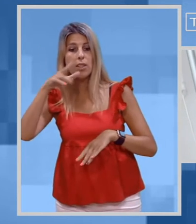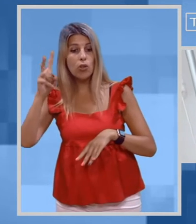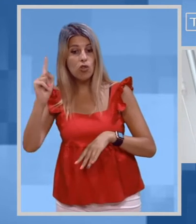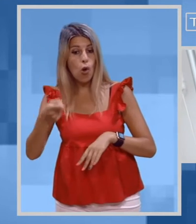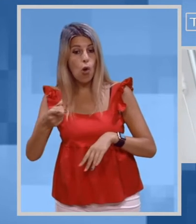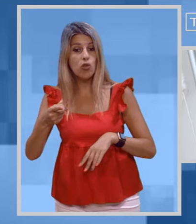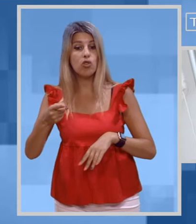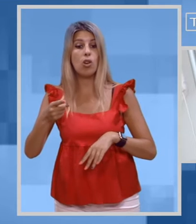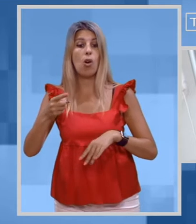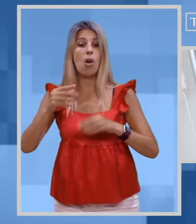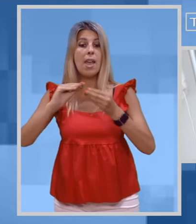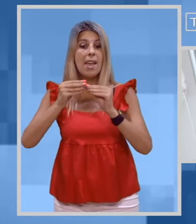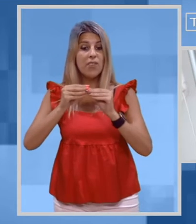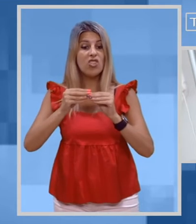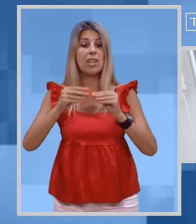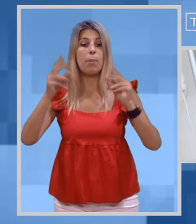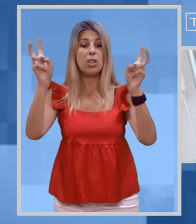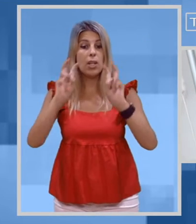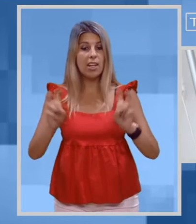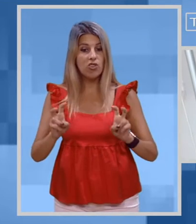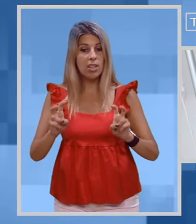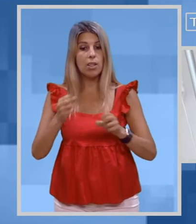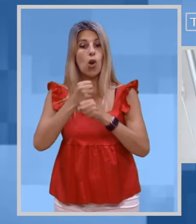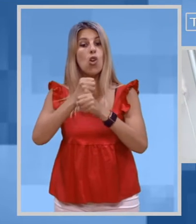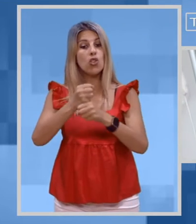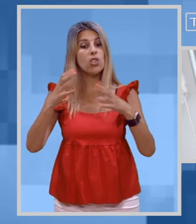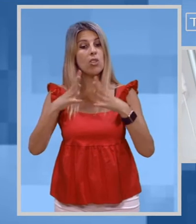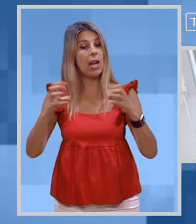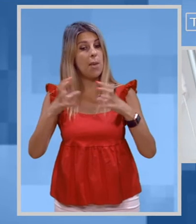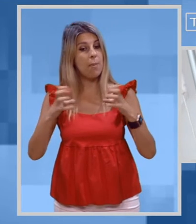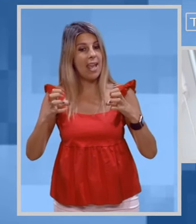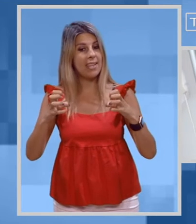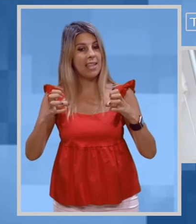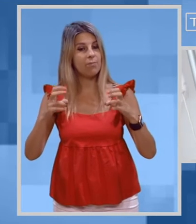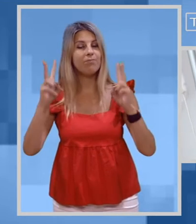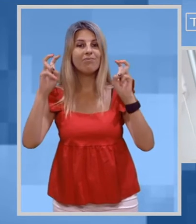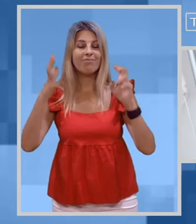idrogeologico, l'efficientamento energetico e il sostegno alle imprese.